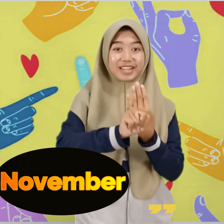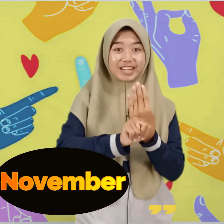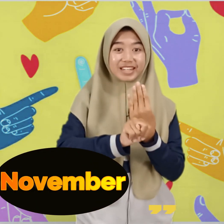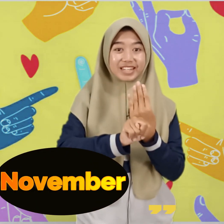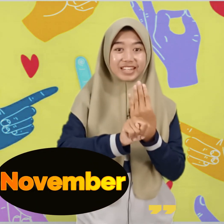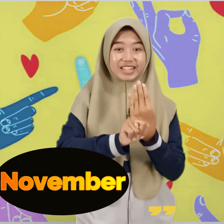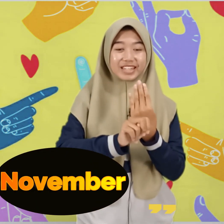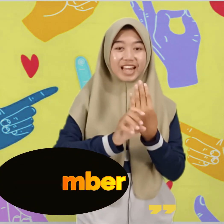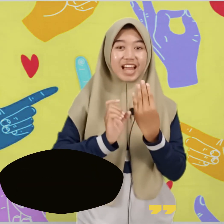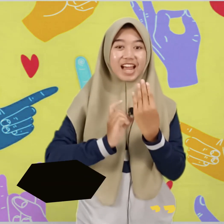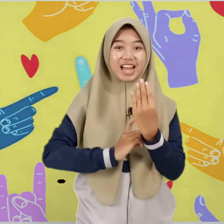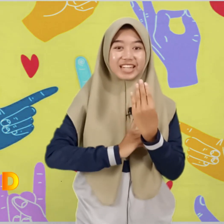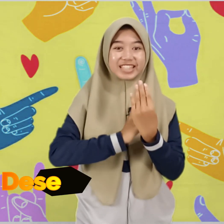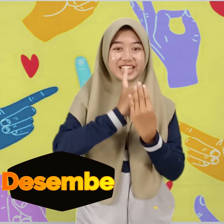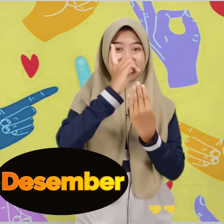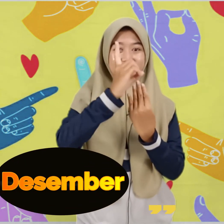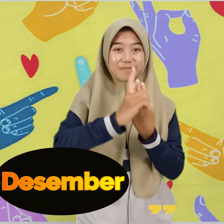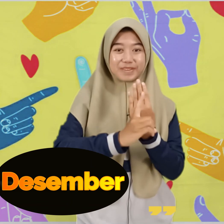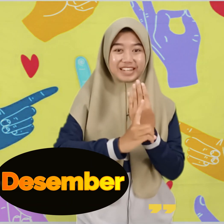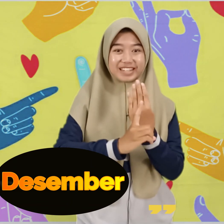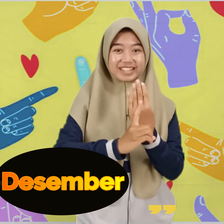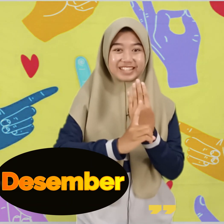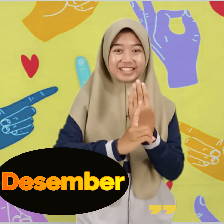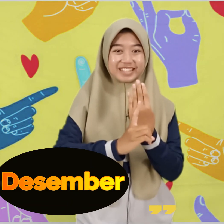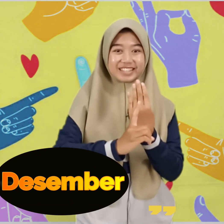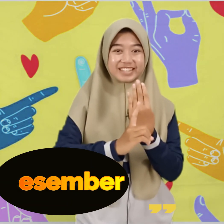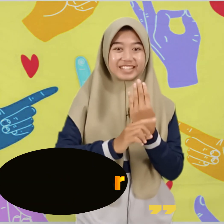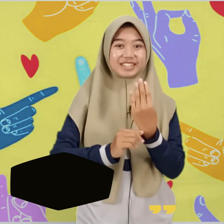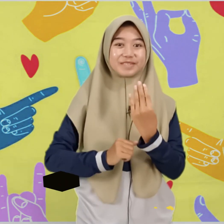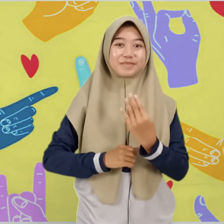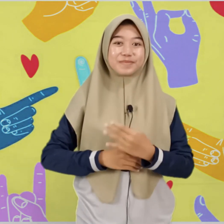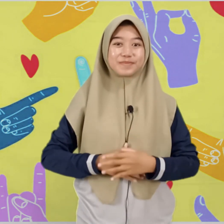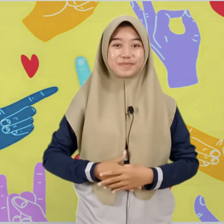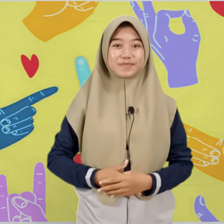Desember Well To I jest Zem